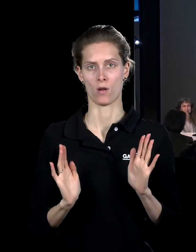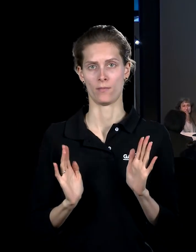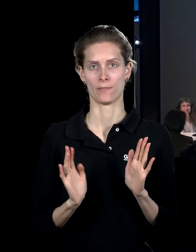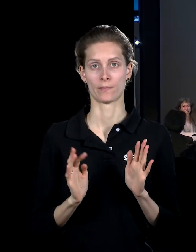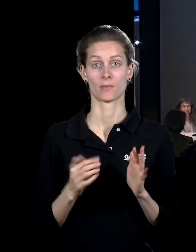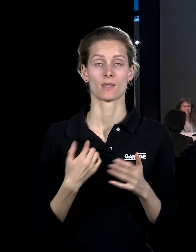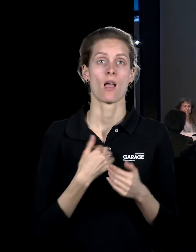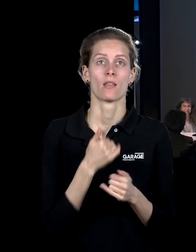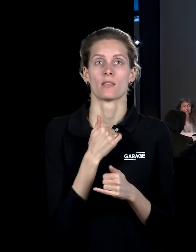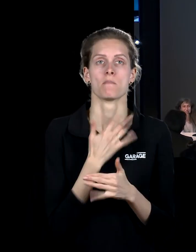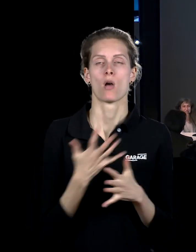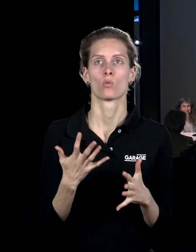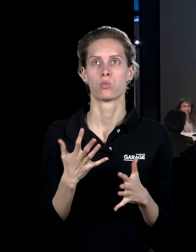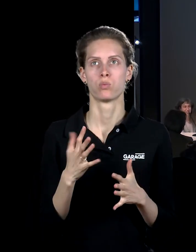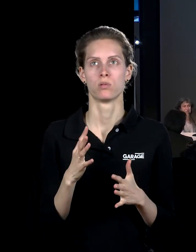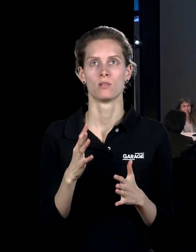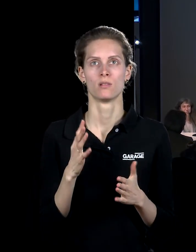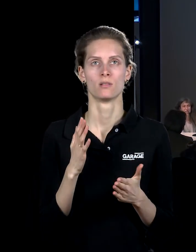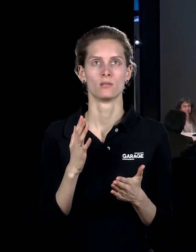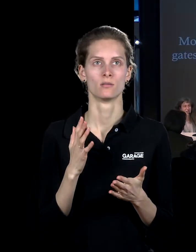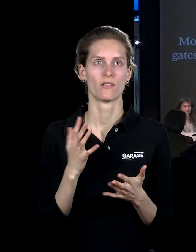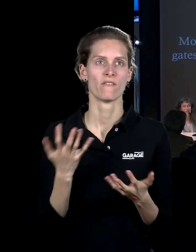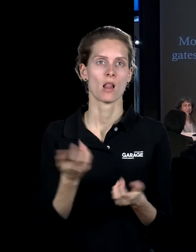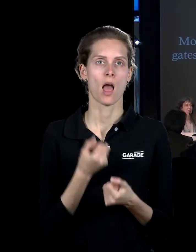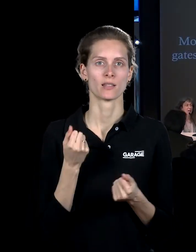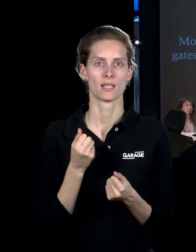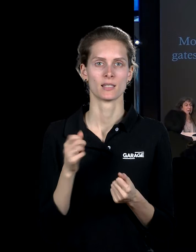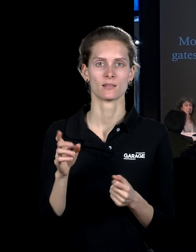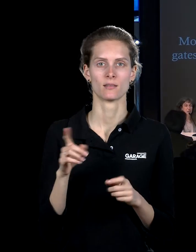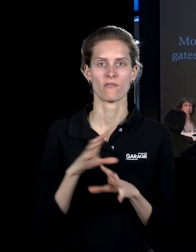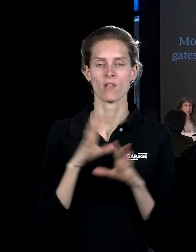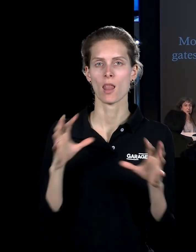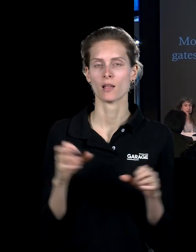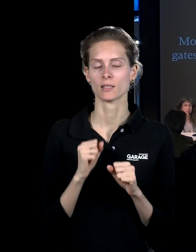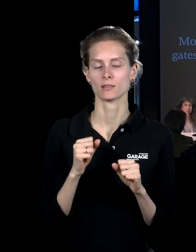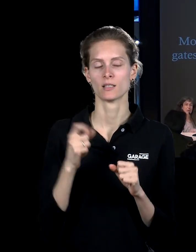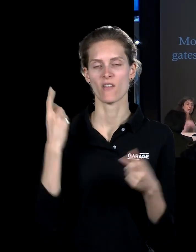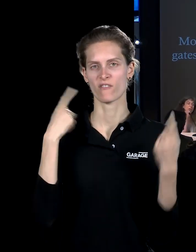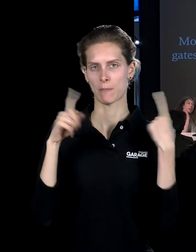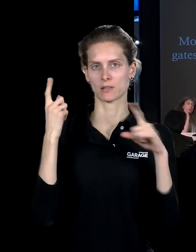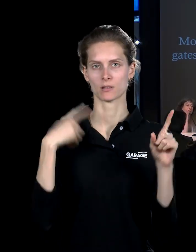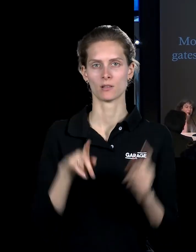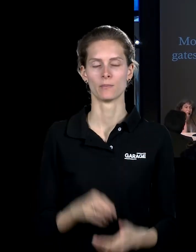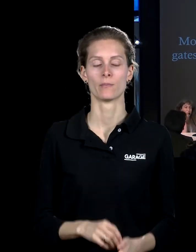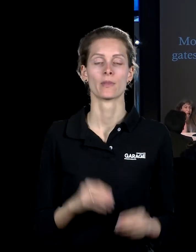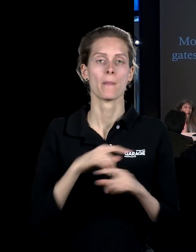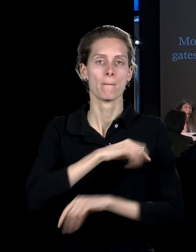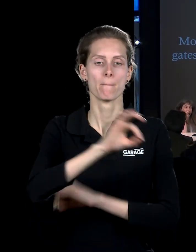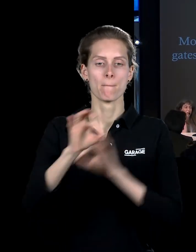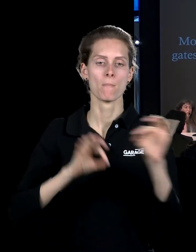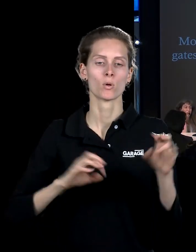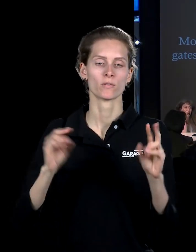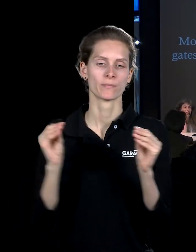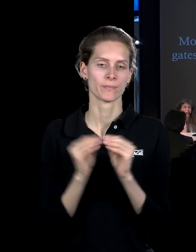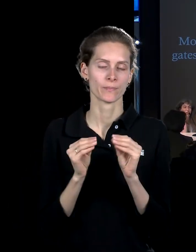невозможности обладать вымыслом, который принадлежит всем. И в этом же проекте, это проект, который назывался «Парк